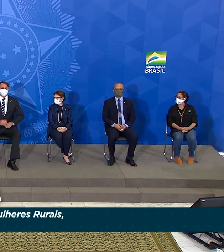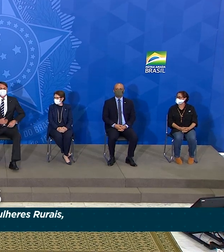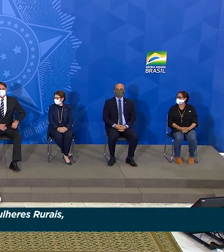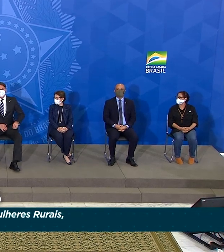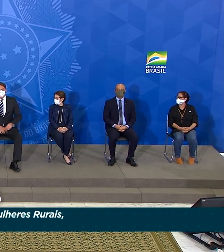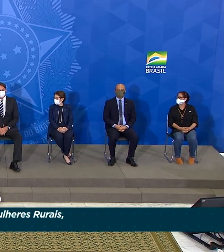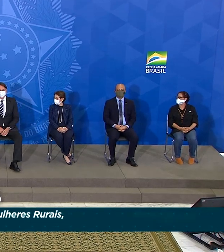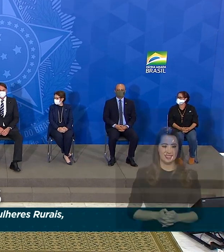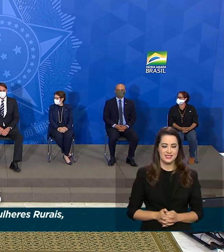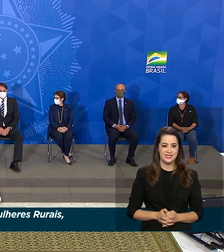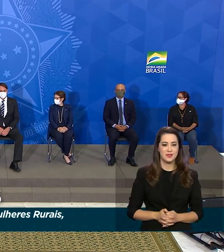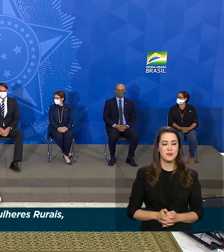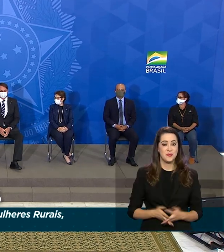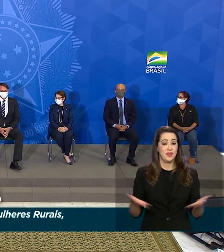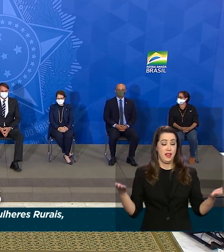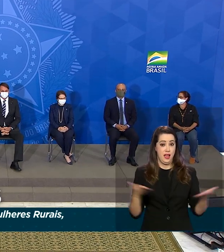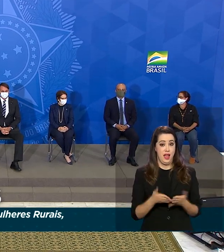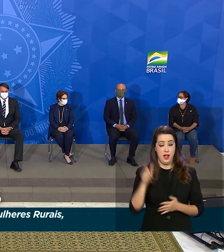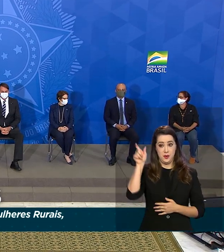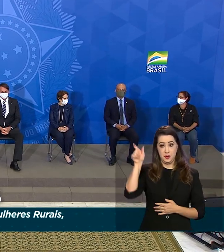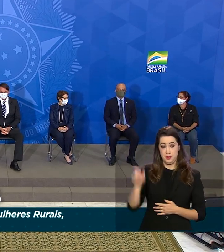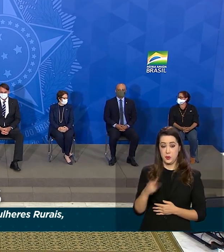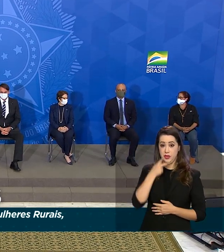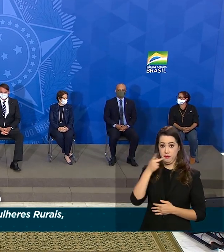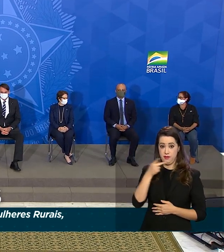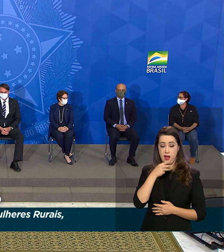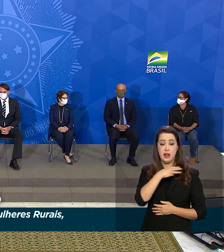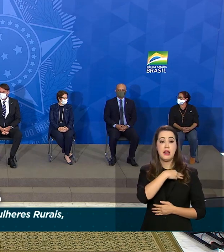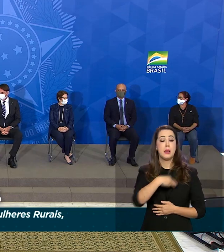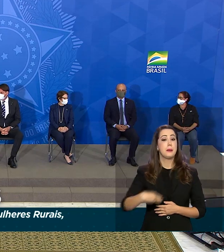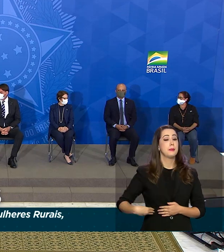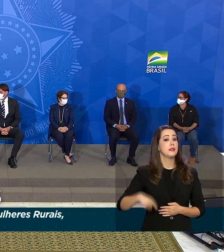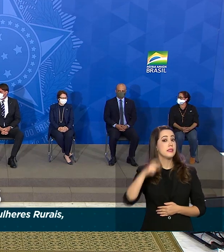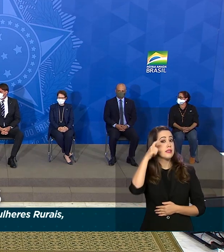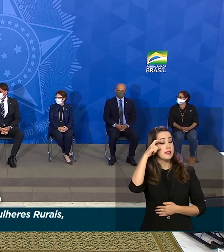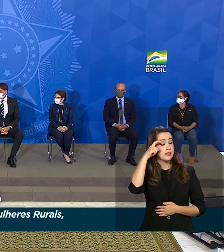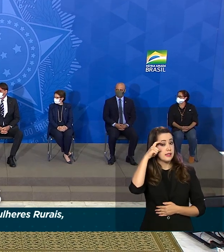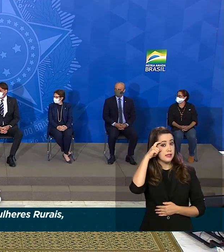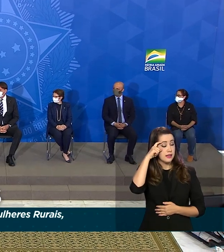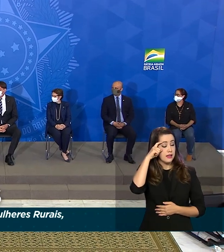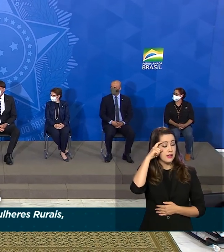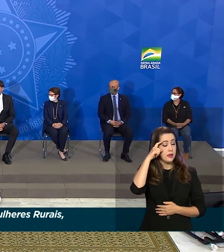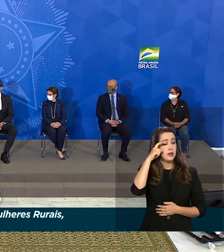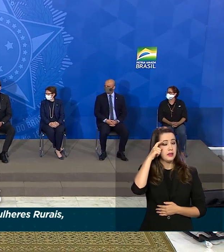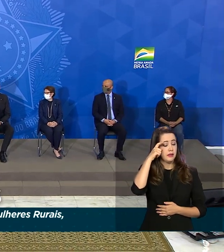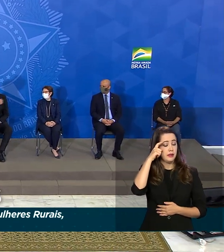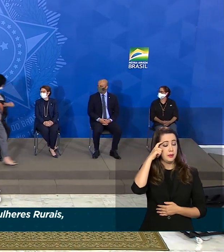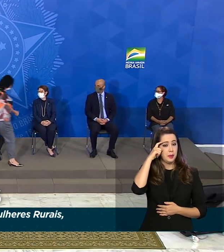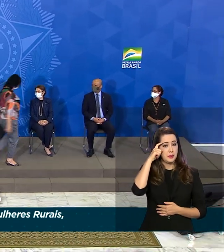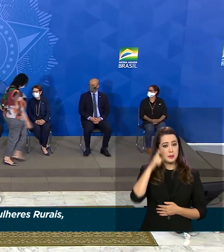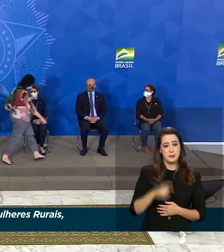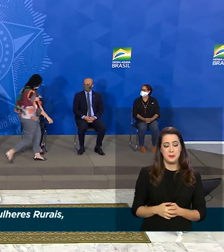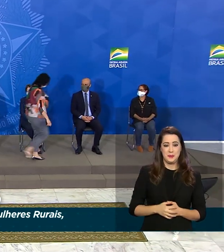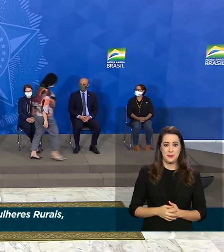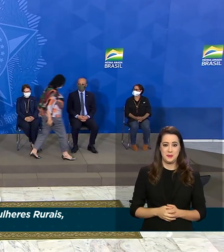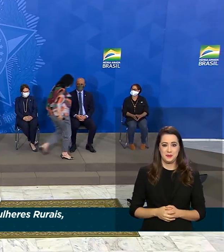Para uso da palavra, ministra de Estado da Mulher, da Família e dos Direitos Humanos, Damares Alves.